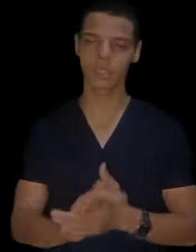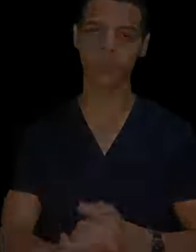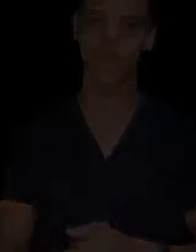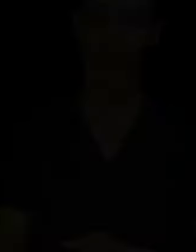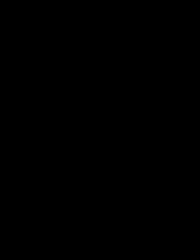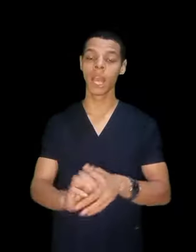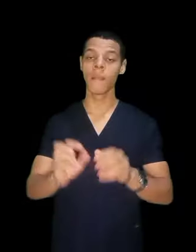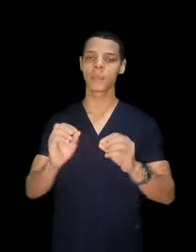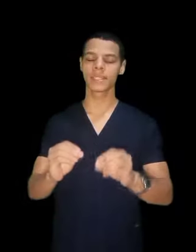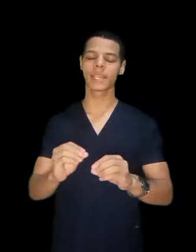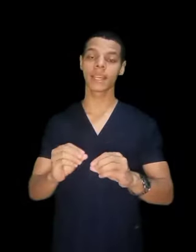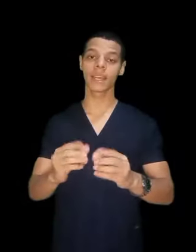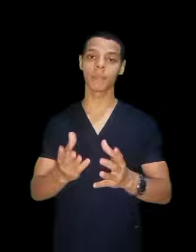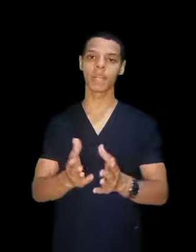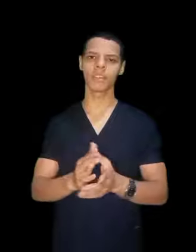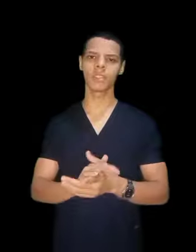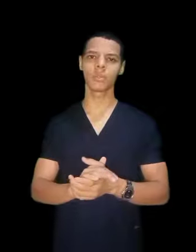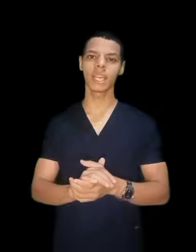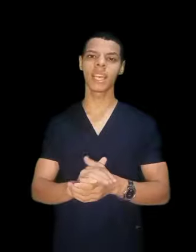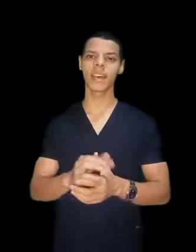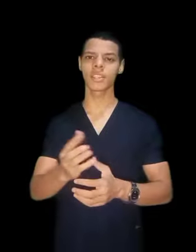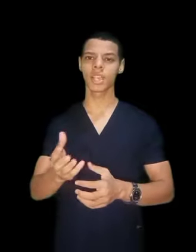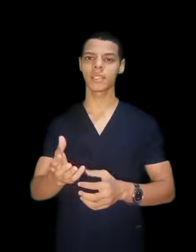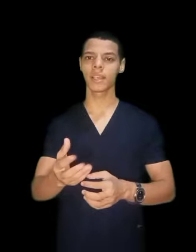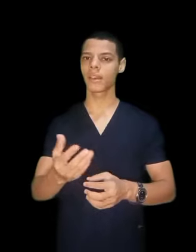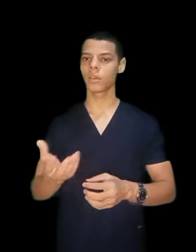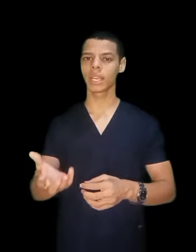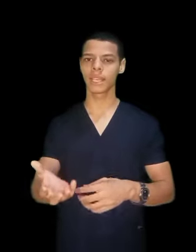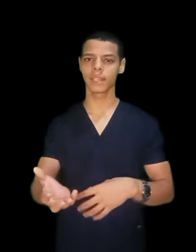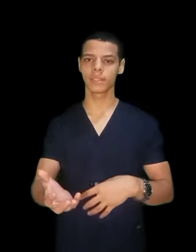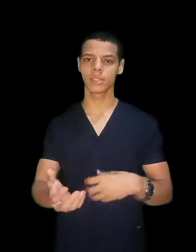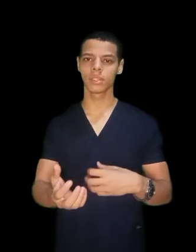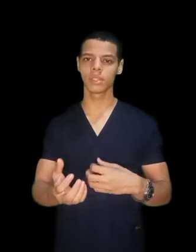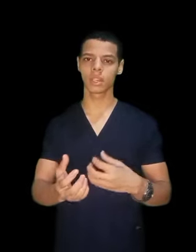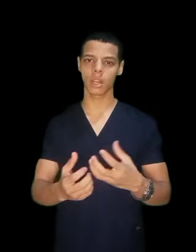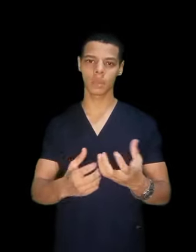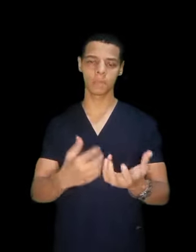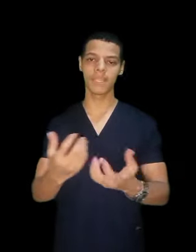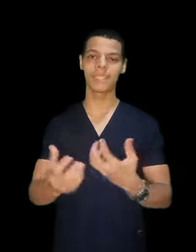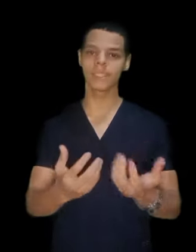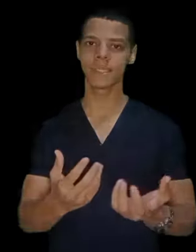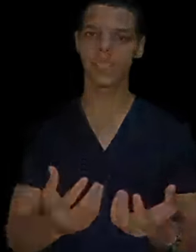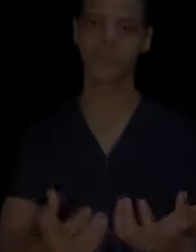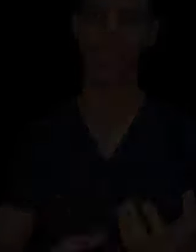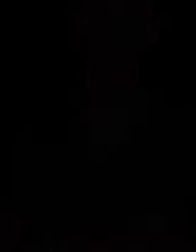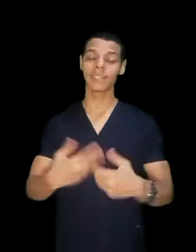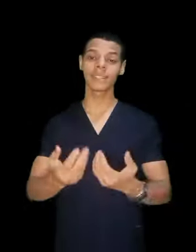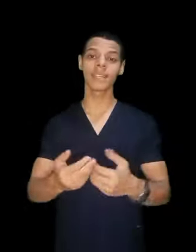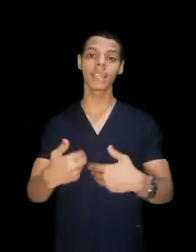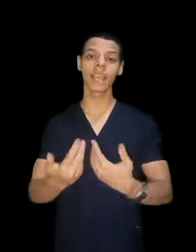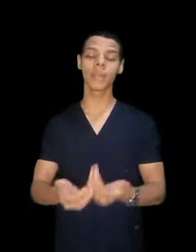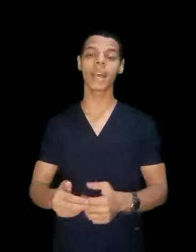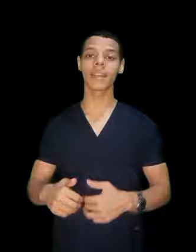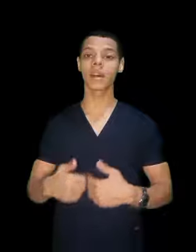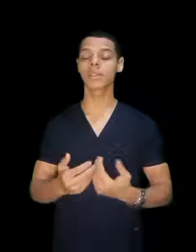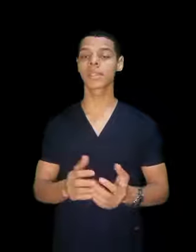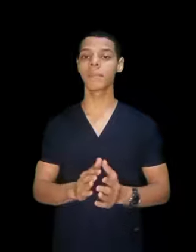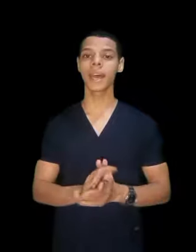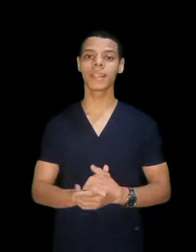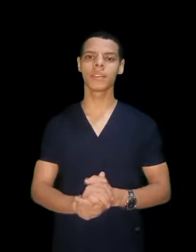التمريد من ذلك انا اعملك الفيديو ده علشان اقولك الاختيار بين البتنيد حادي ثاني يكلمك عن اقصى معهد